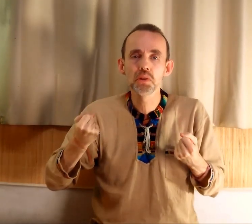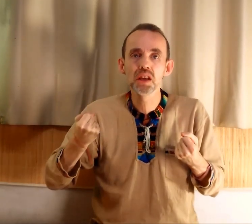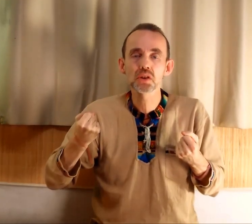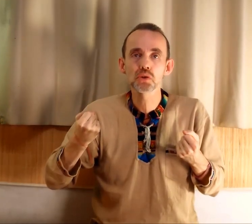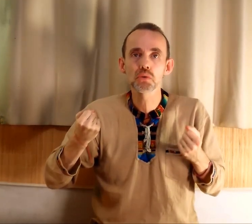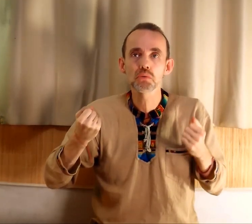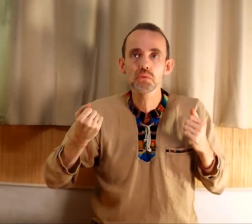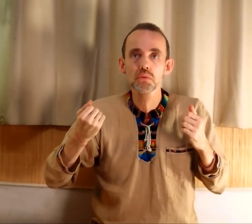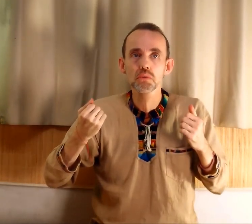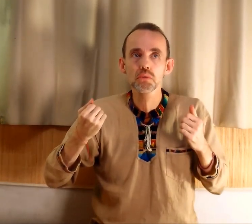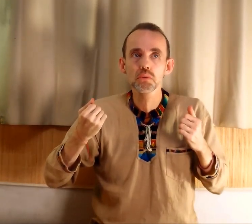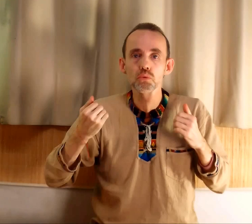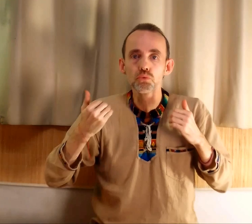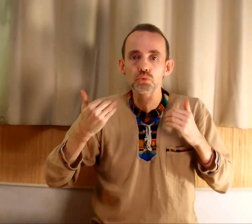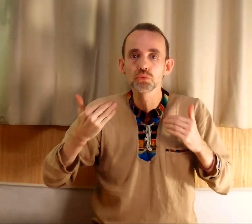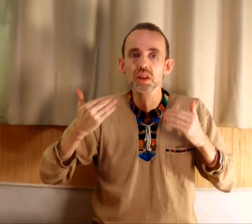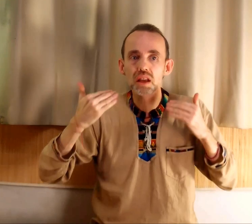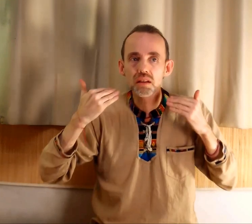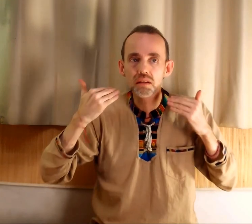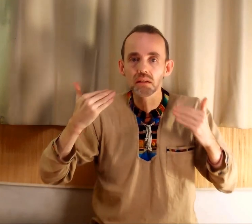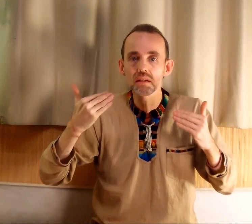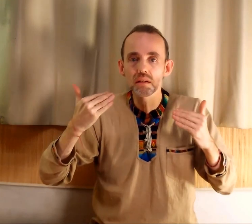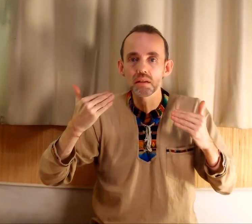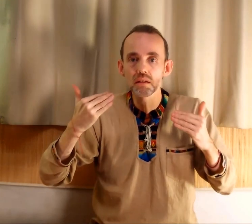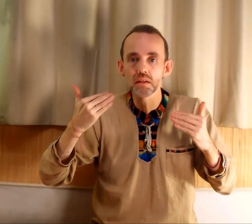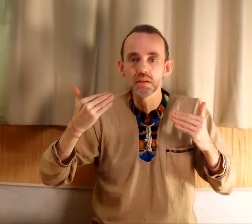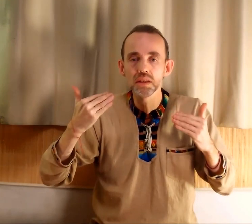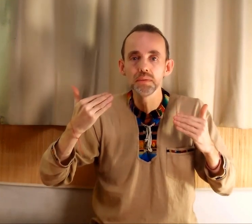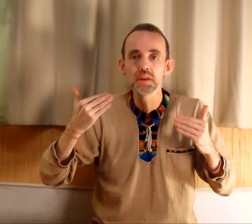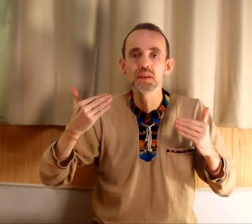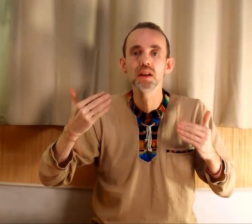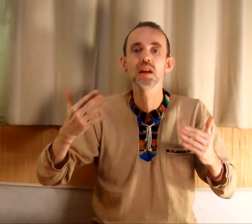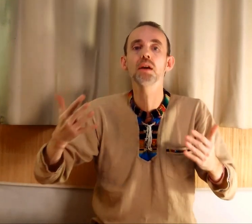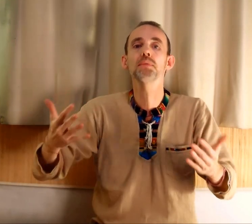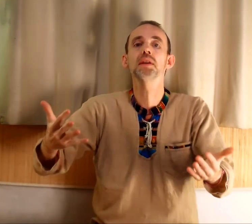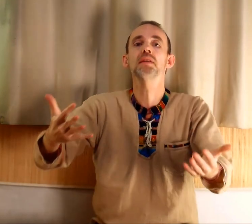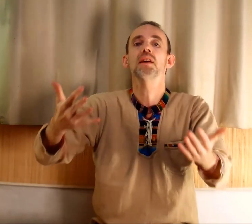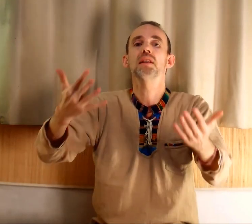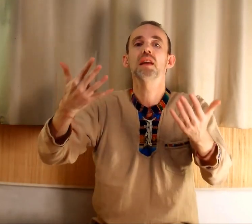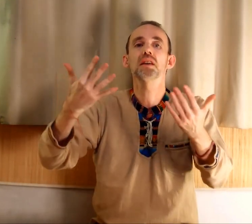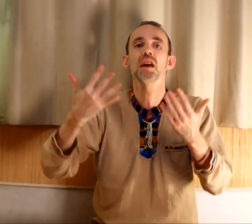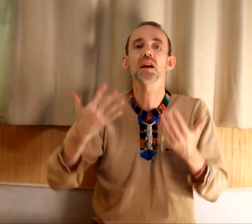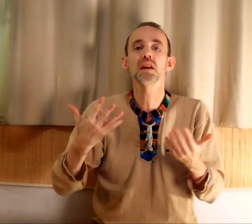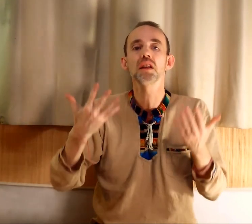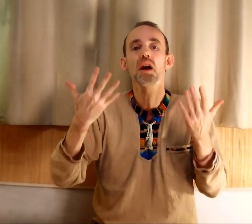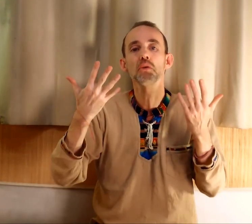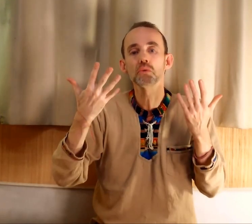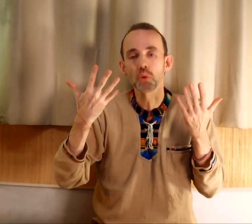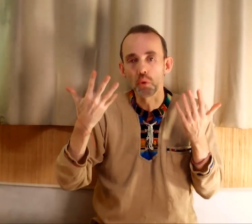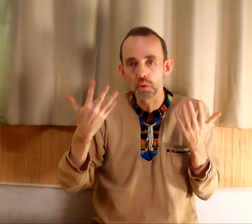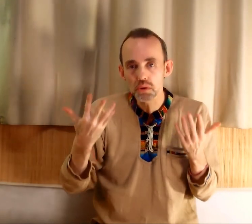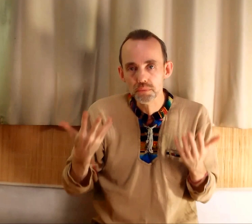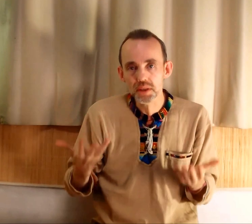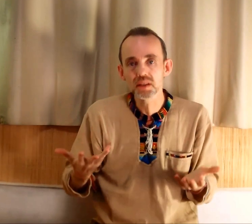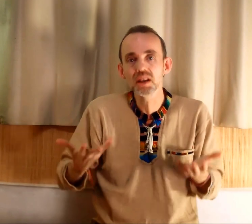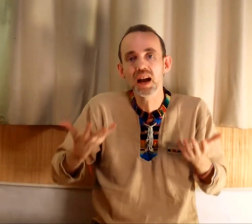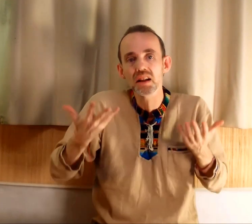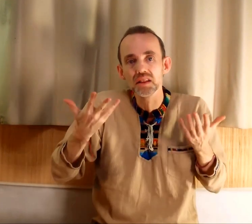d'obligation où tout est difficile et en fait, derrière, il y a une grosse fatigue, un